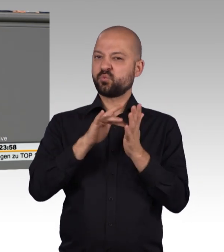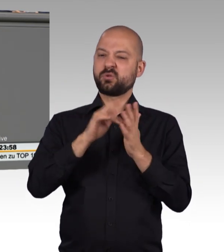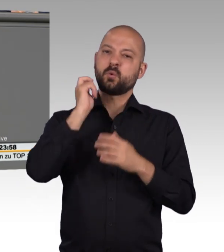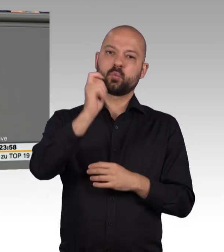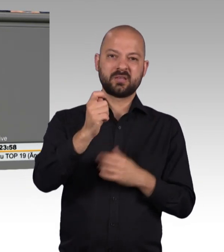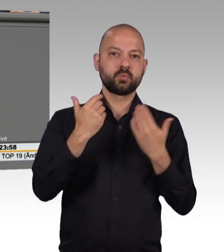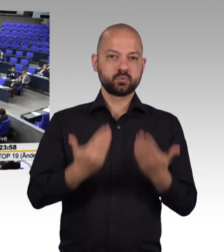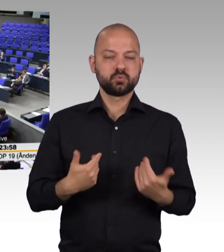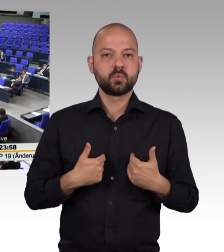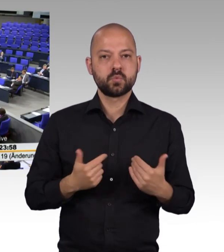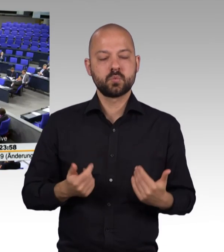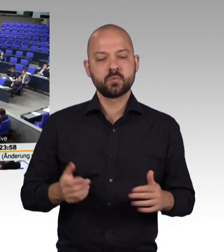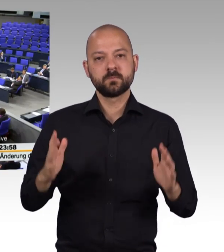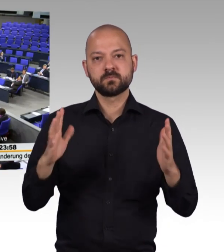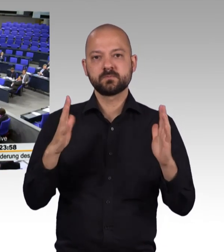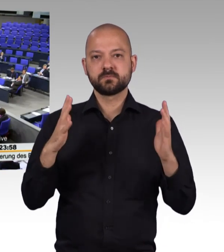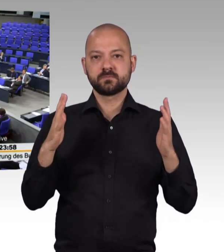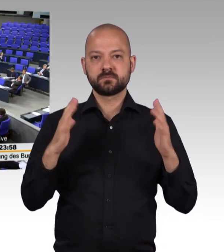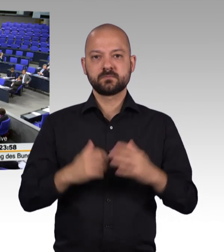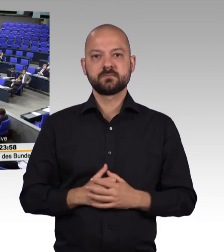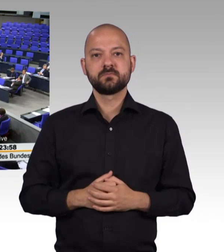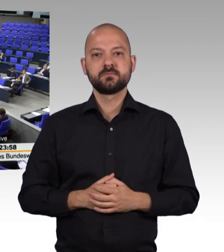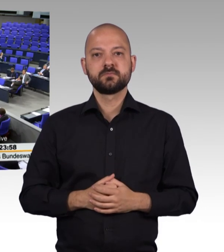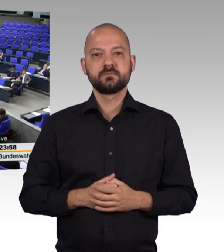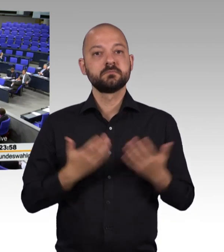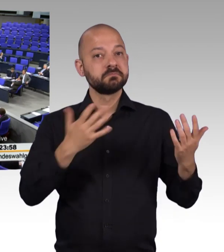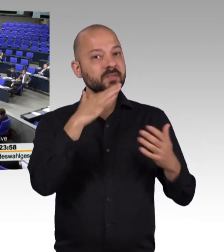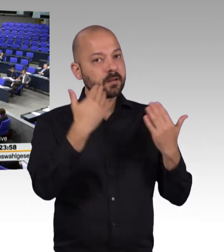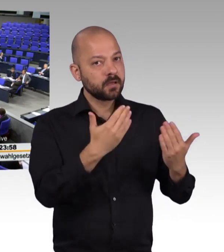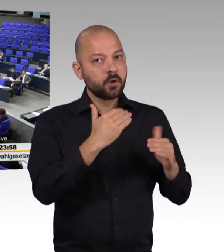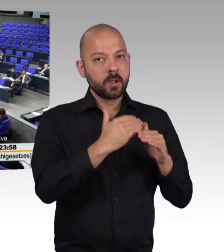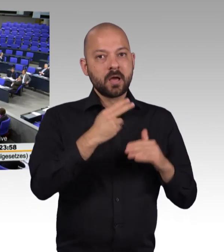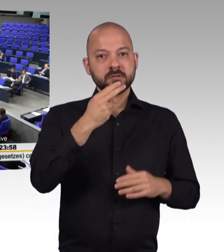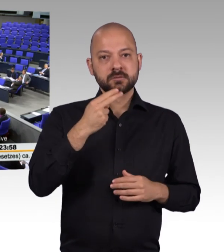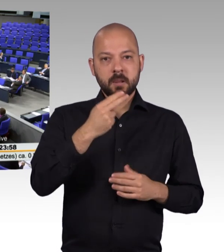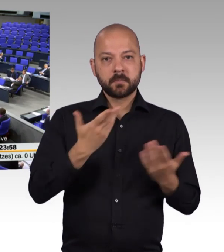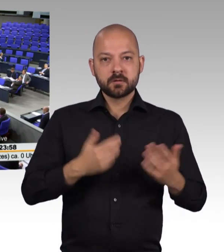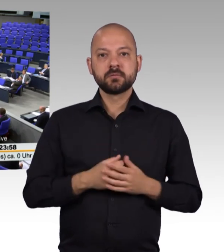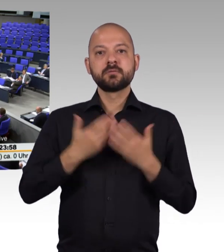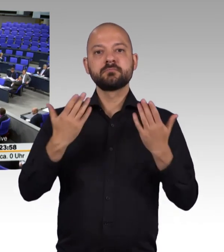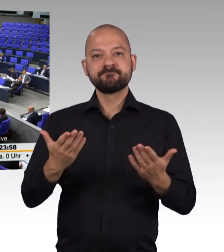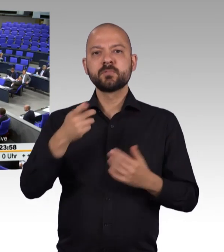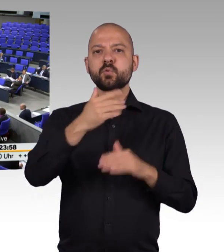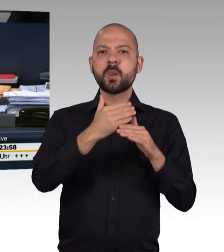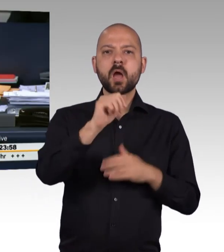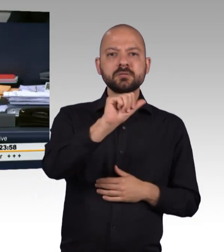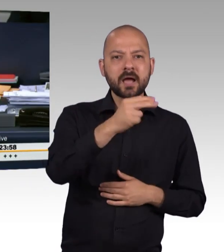Vielen Dank, Frau Kollegin Hasselmann. Die Kollegen Ansgar Heveling, Machmut Essemir und Michael Frieser geben ihre Reden zu